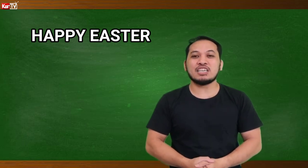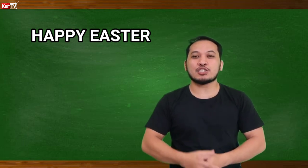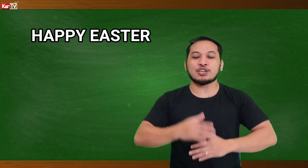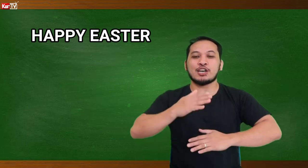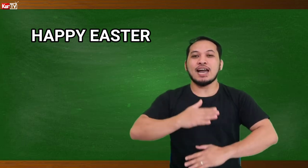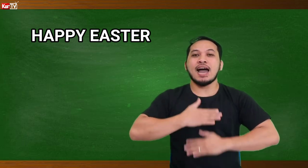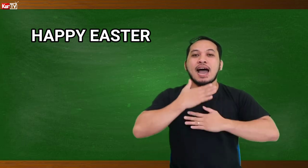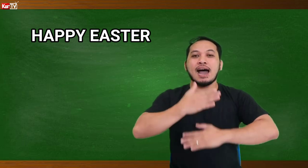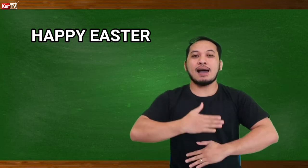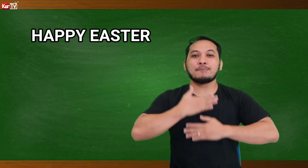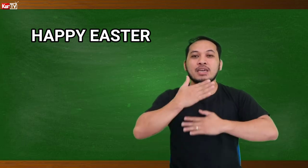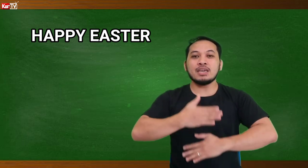Easter. Happy.